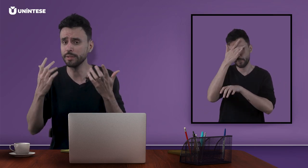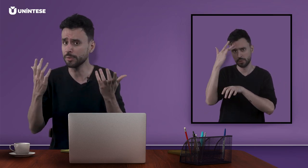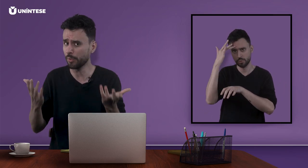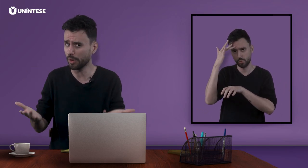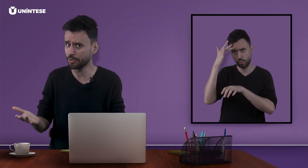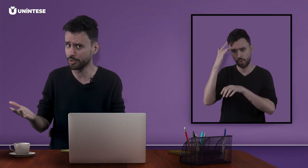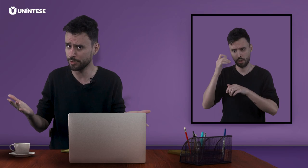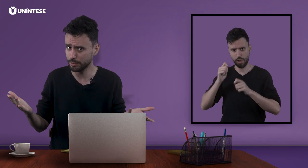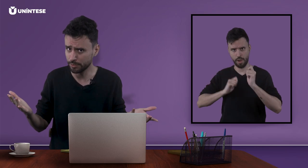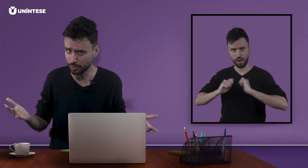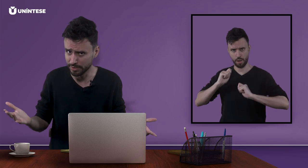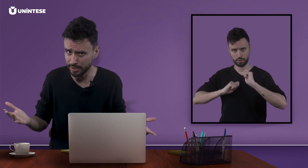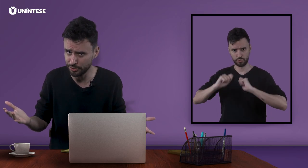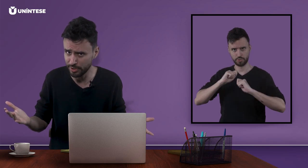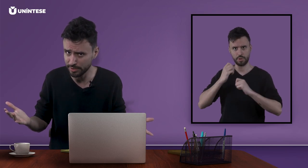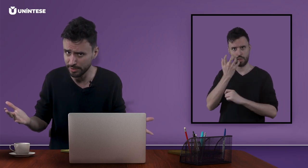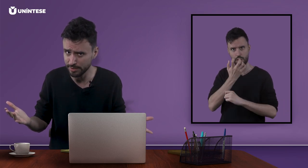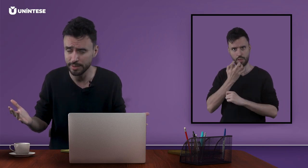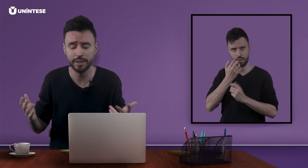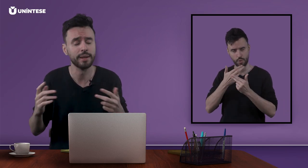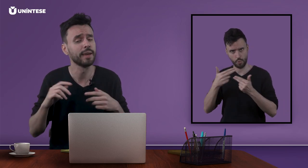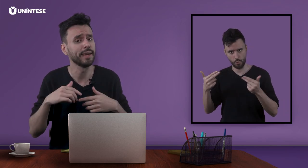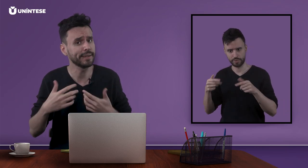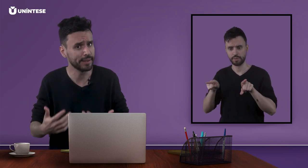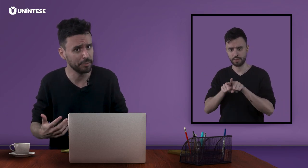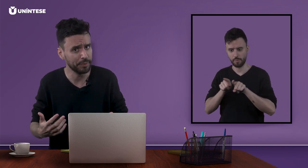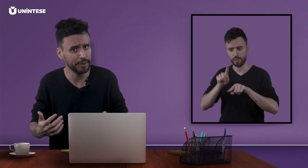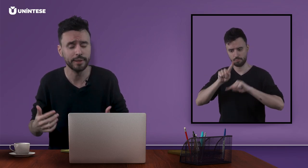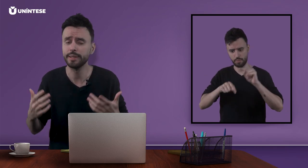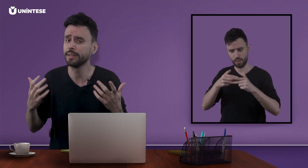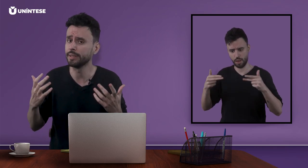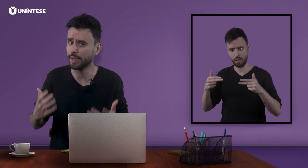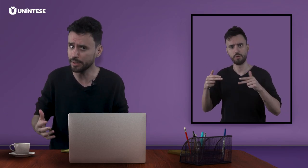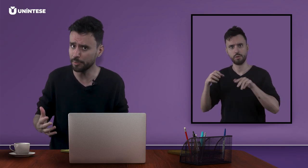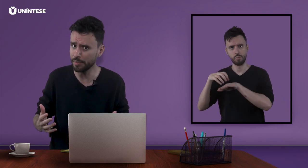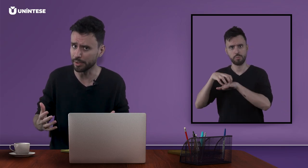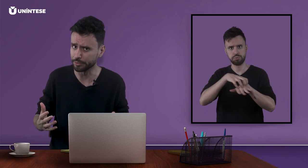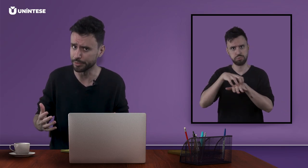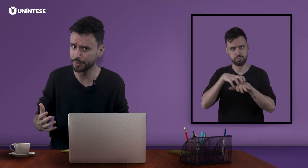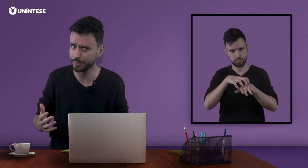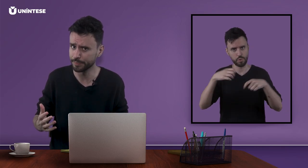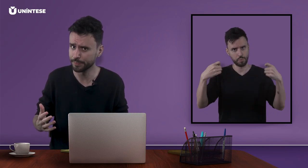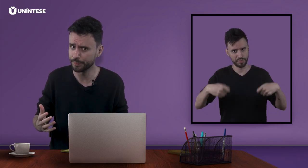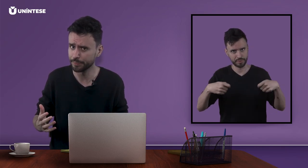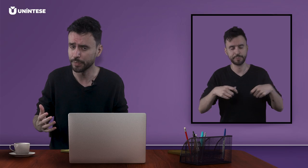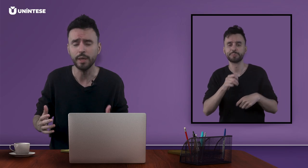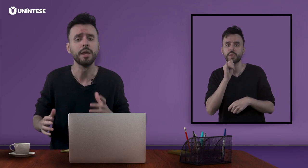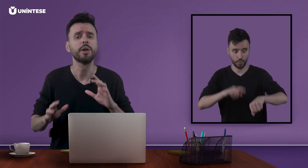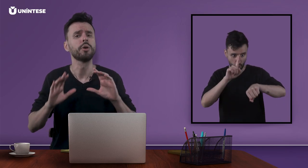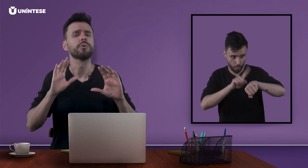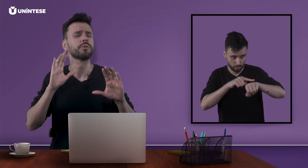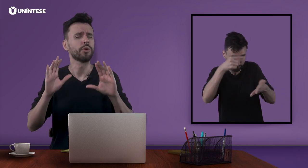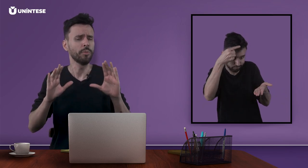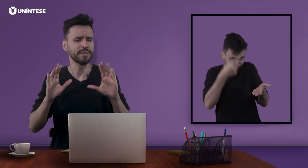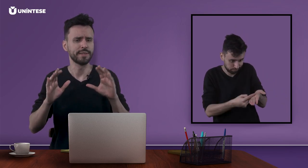transporte dos artistas, equipe e equipamentos. Como assim?